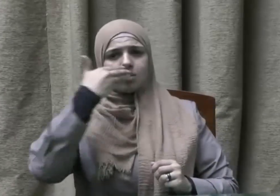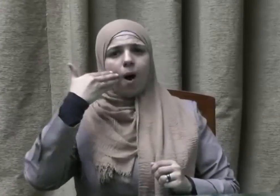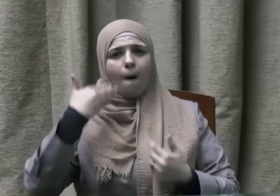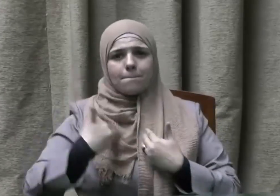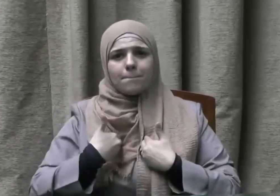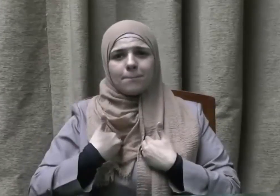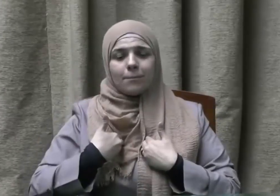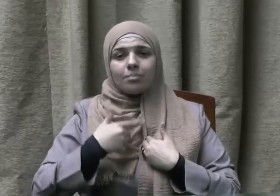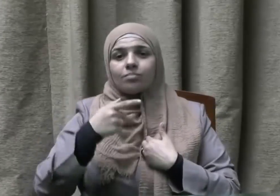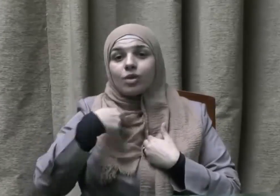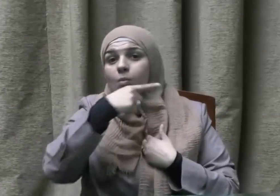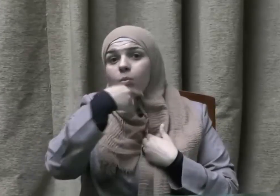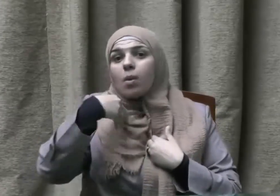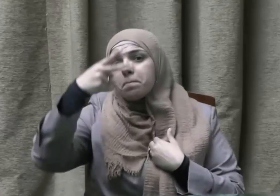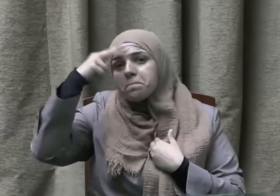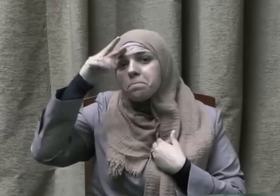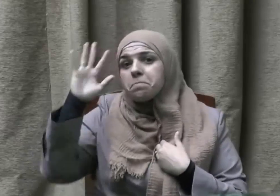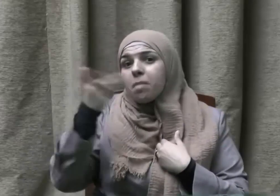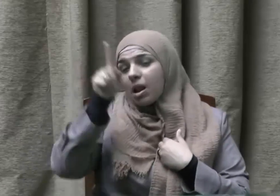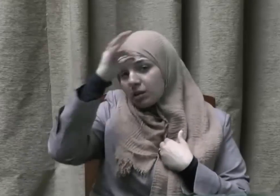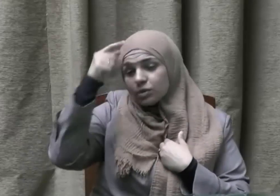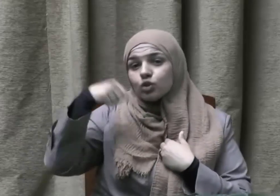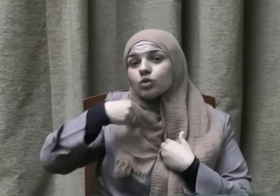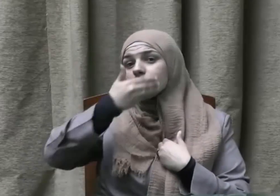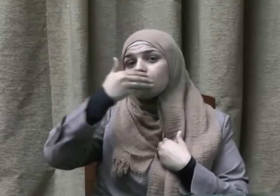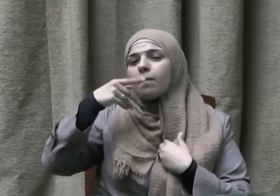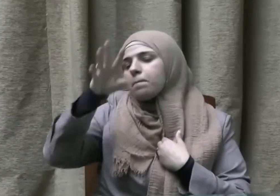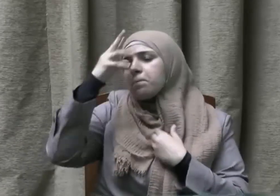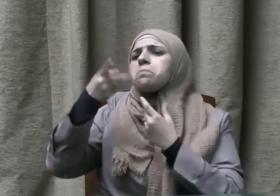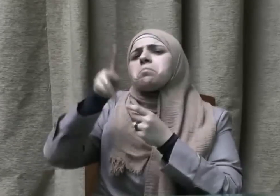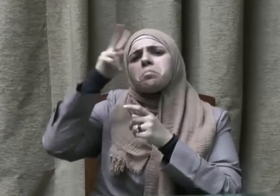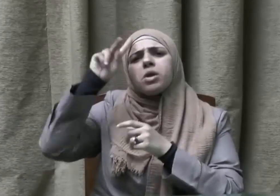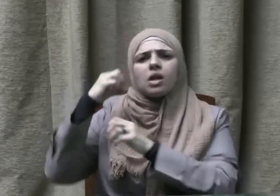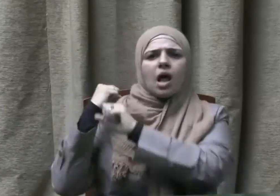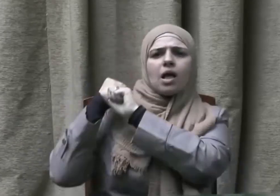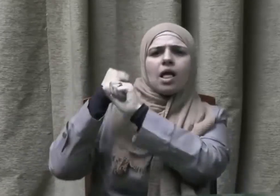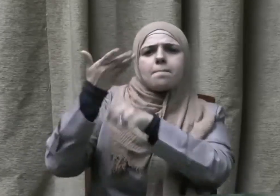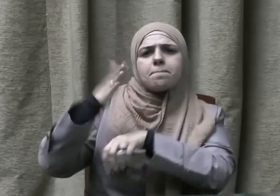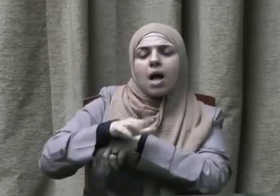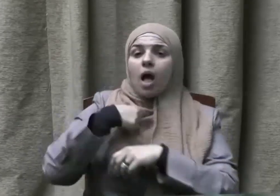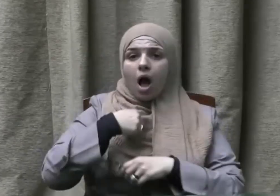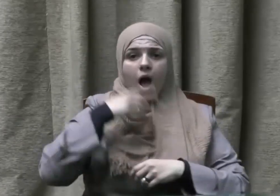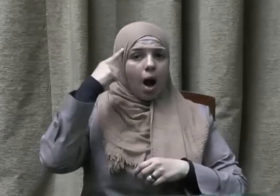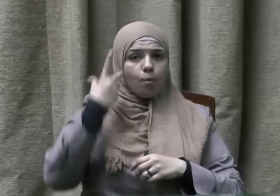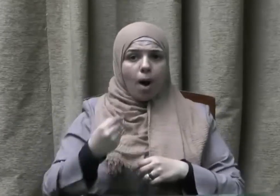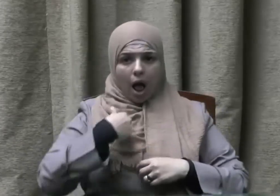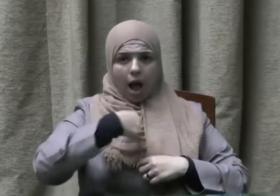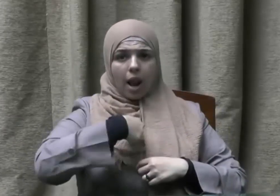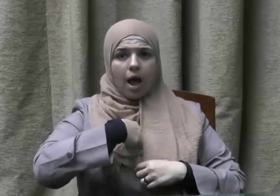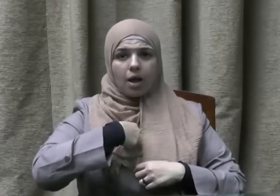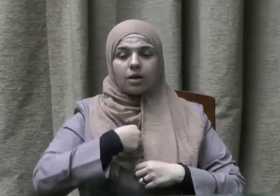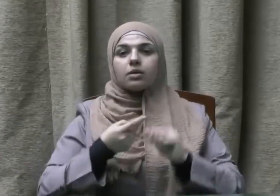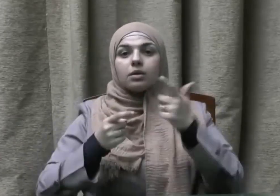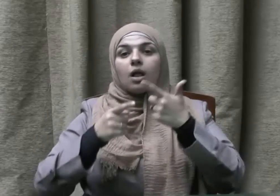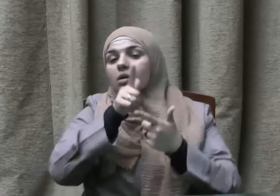وعلينا مسؤولية كبرى تجاهه من أجل حمايته والعمل على رفعته